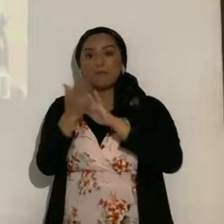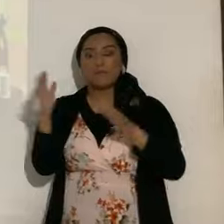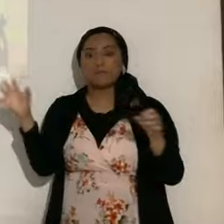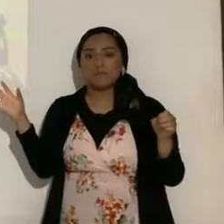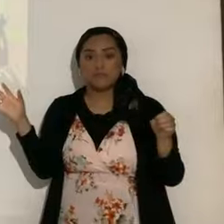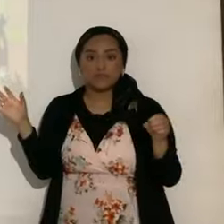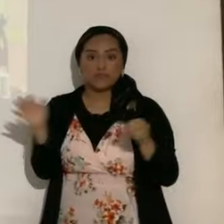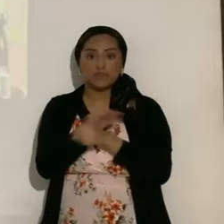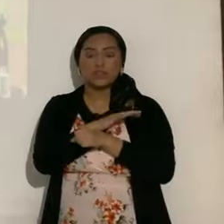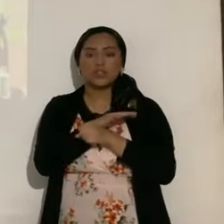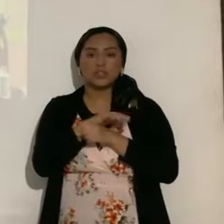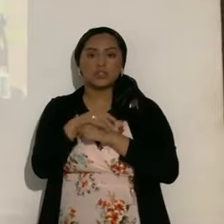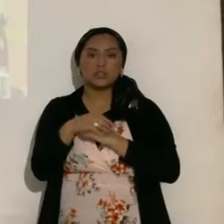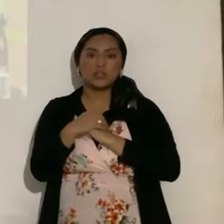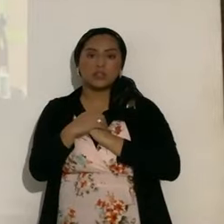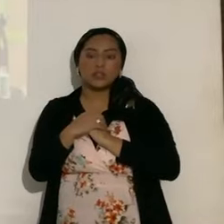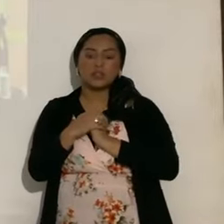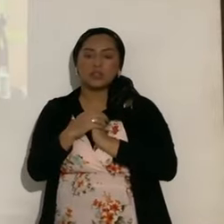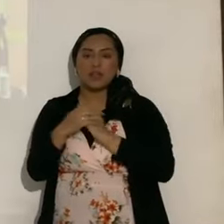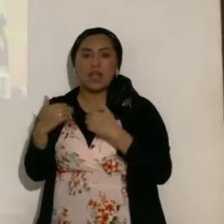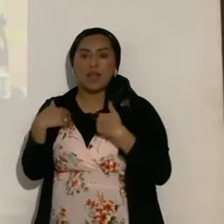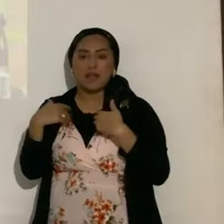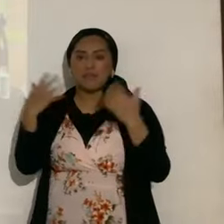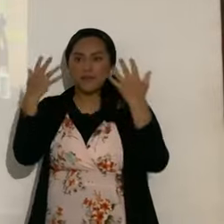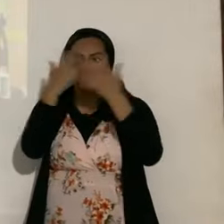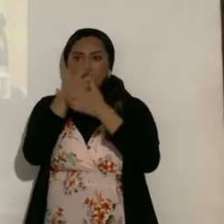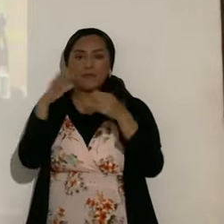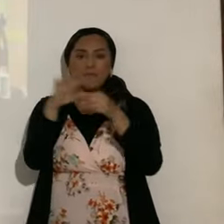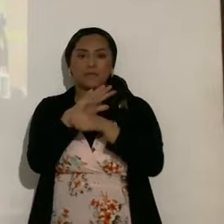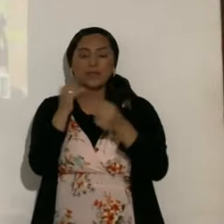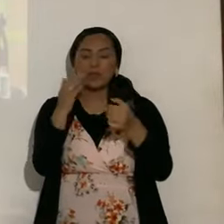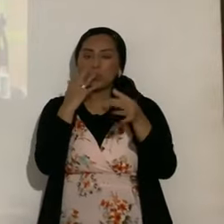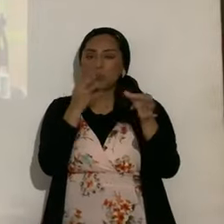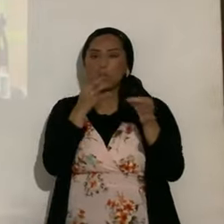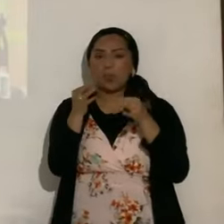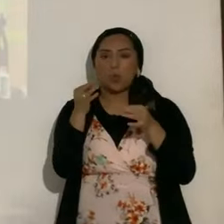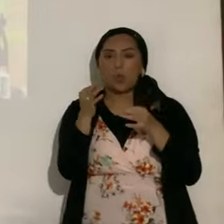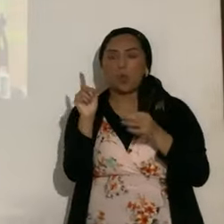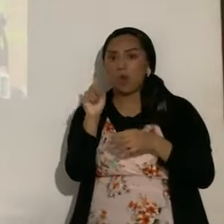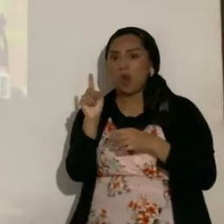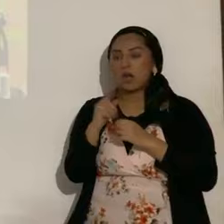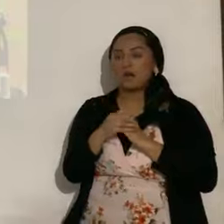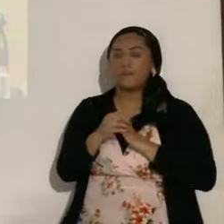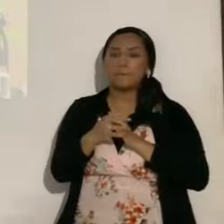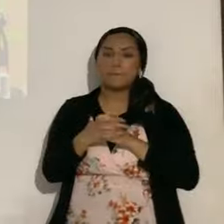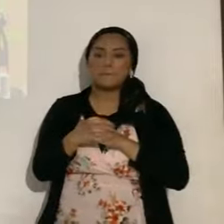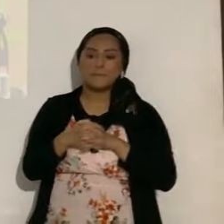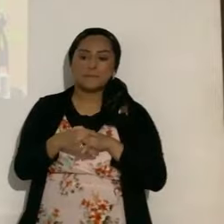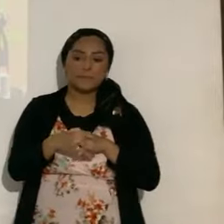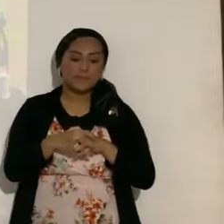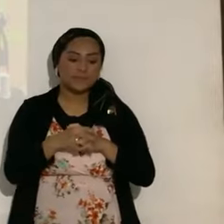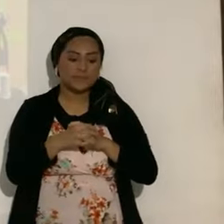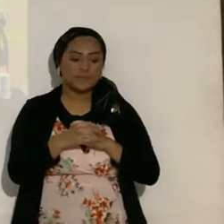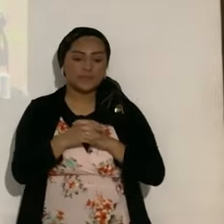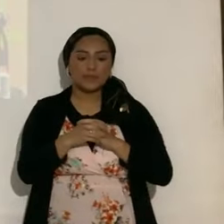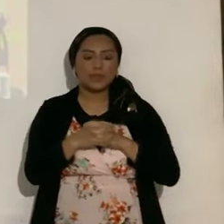un eclipse total, va a haber una oscuridad total, ahorita voy a decir en qué parte del planeta, entonces, la tierra